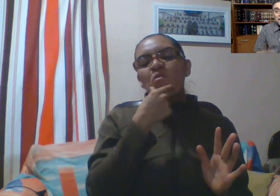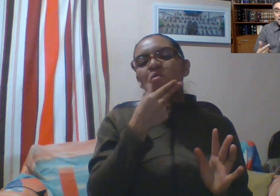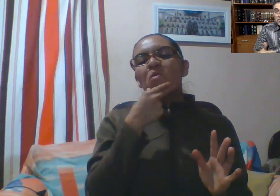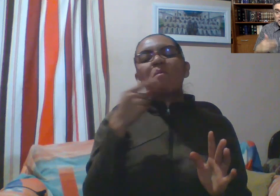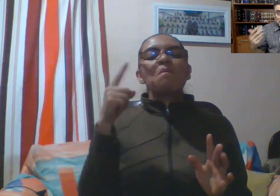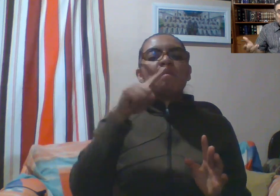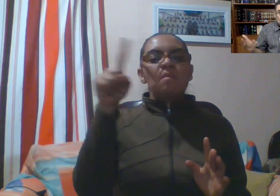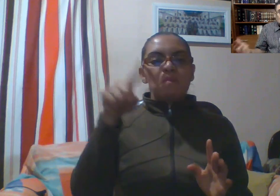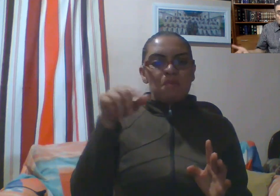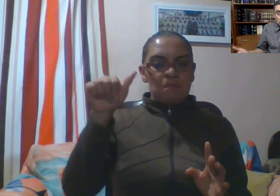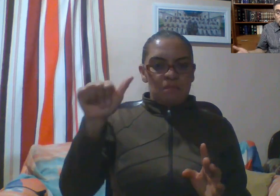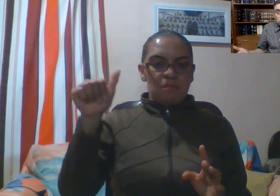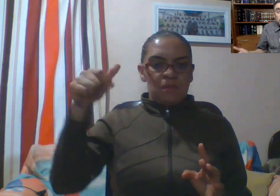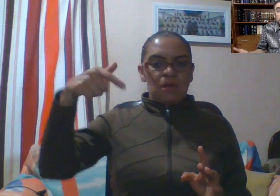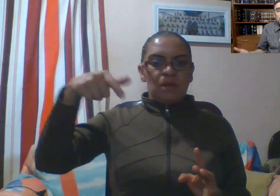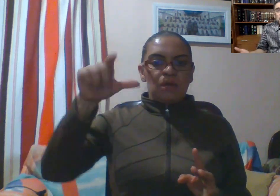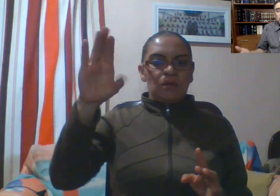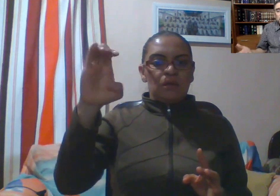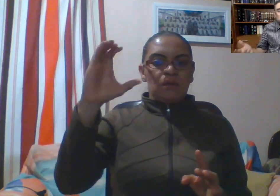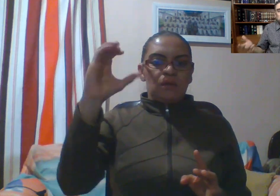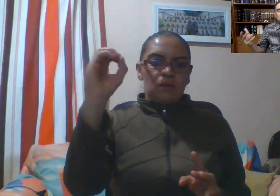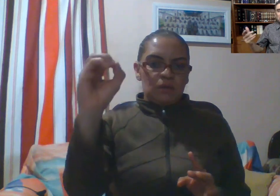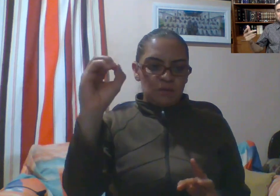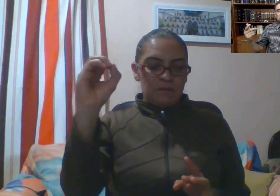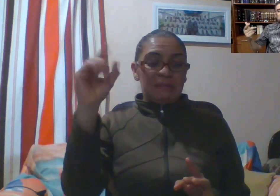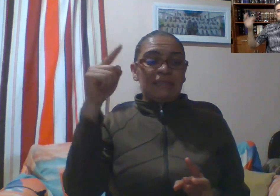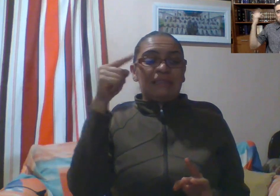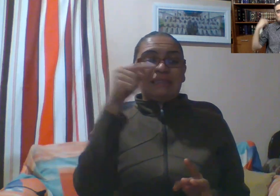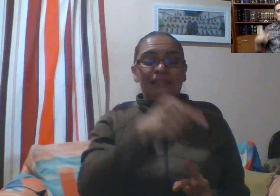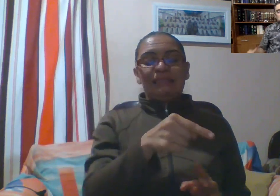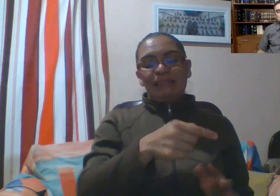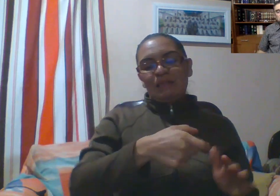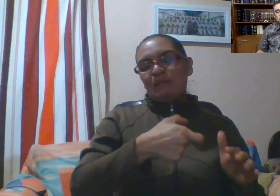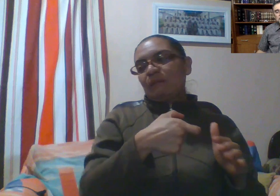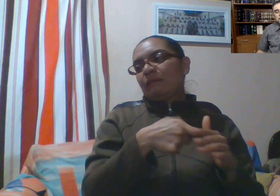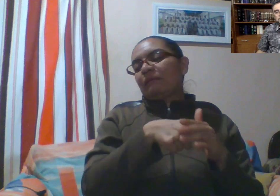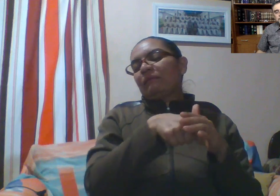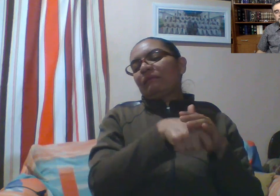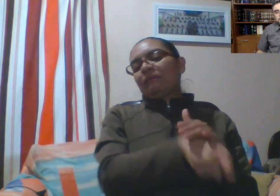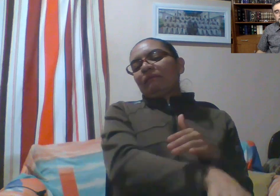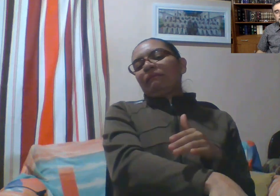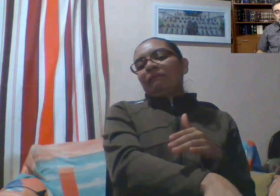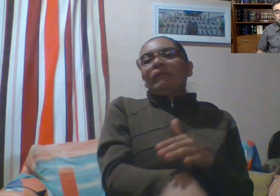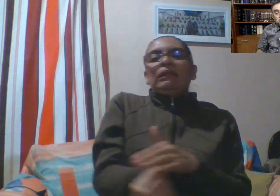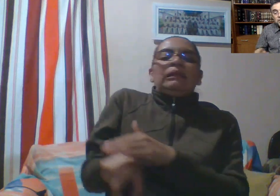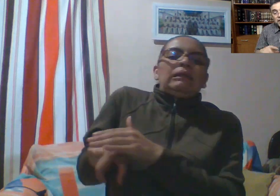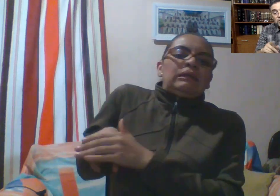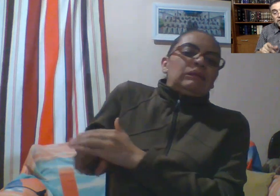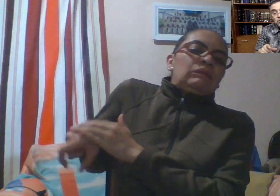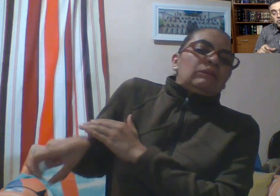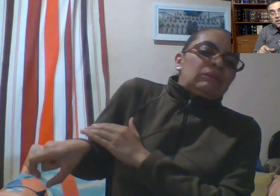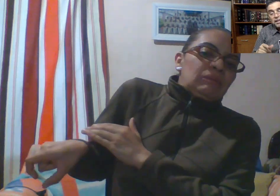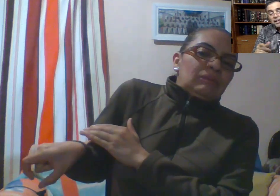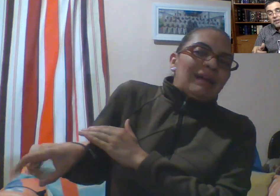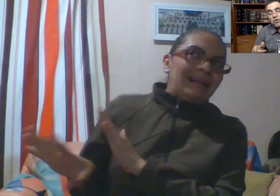Es decir, como he dicho, un cobrador de impuestos, pero alguien que se vea vendido al imperio romano. Habiendo entrado Jesús en Jericó,